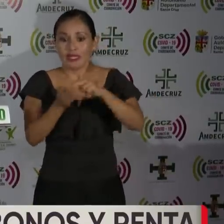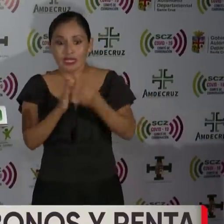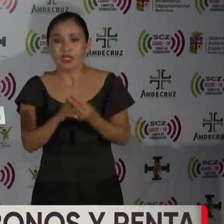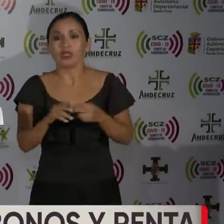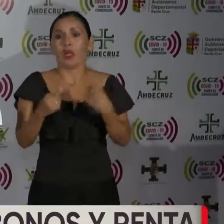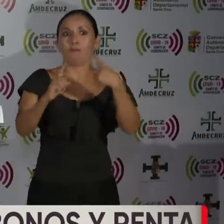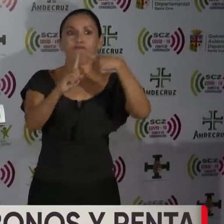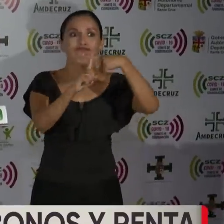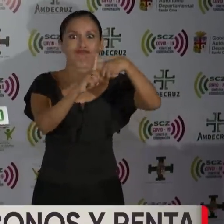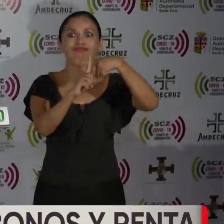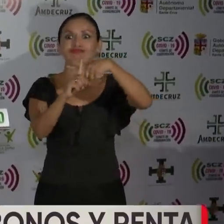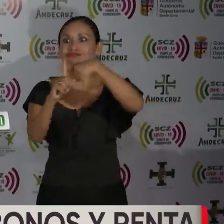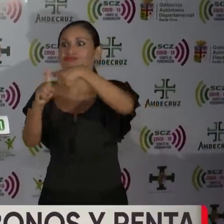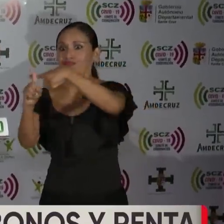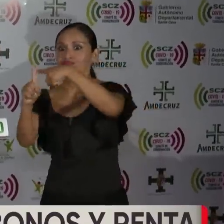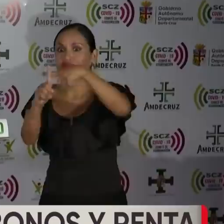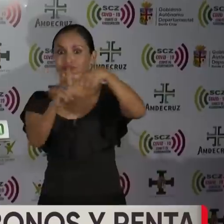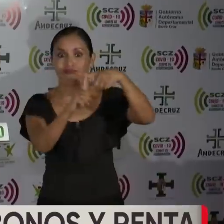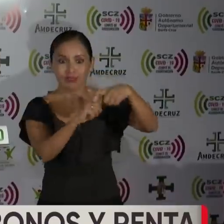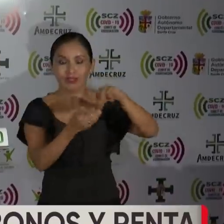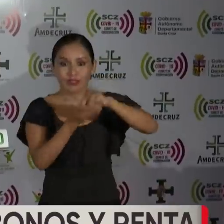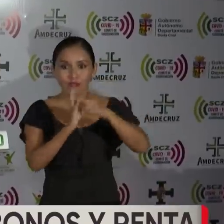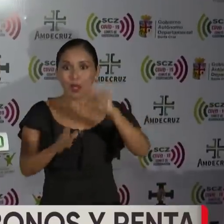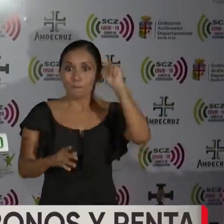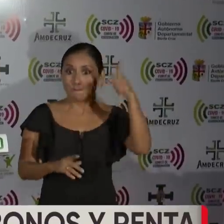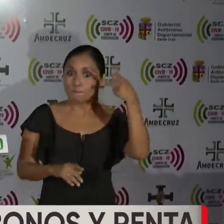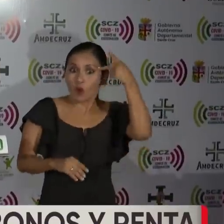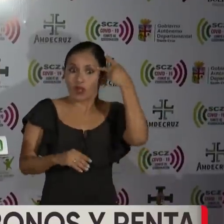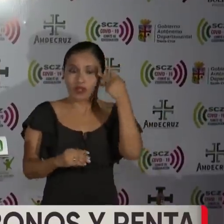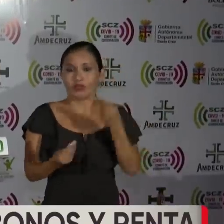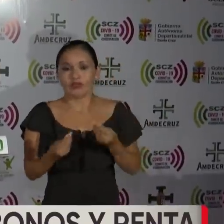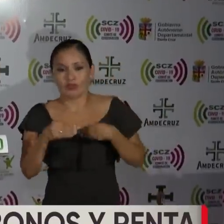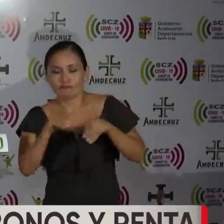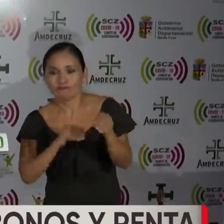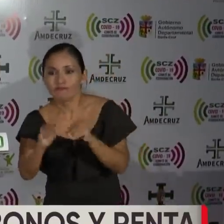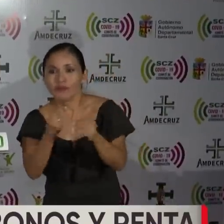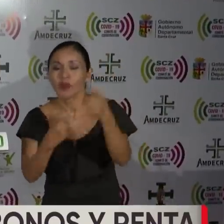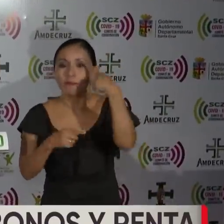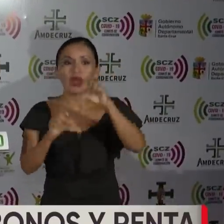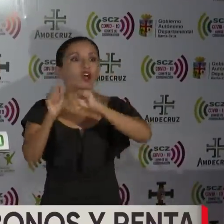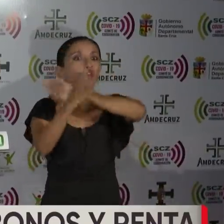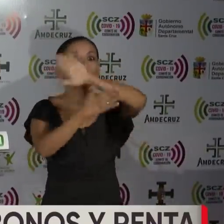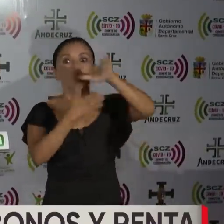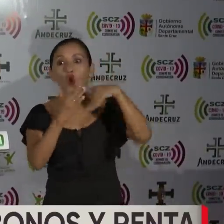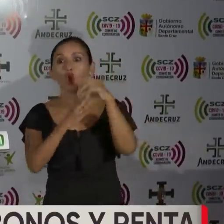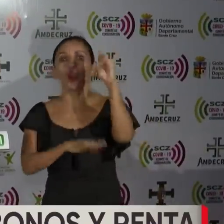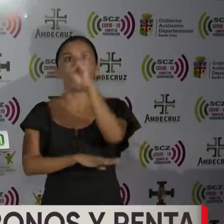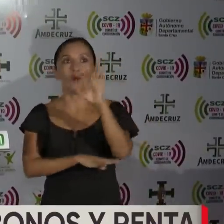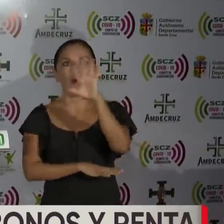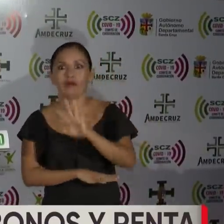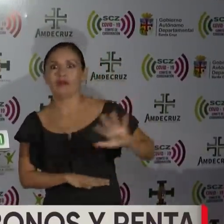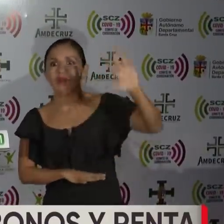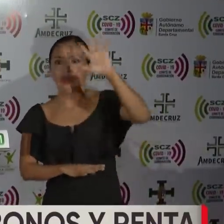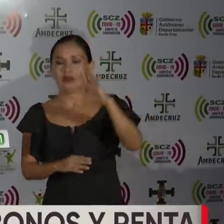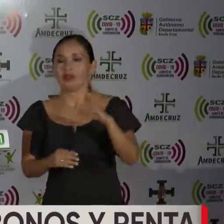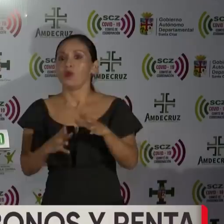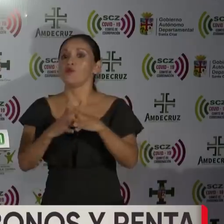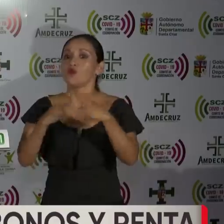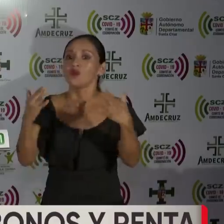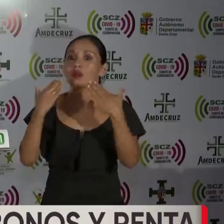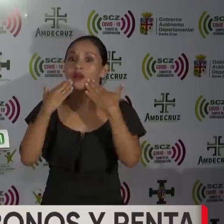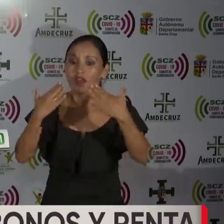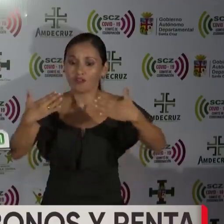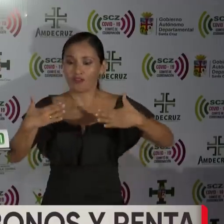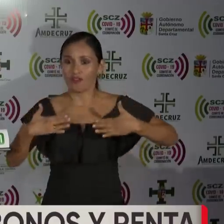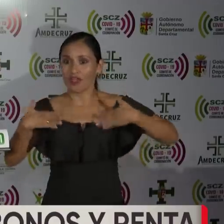efecto positivo que hay de las políticas y las medidas que estamos tomando le llegue a todo el pueblo boliviano, que hay que agradecer y